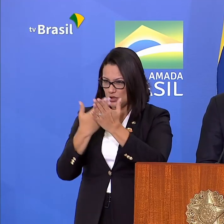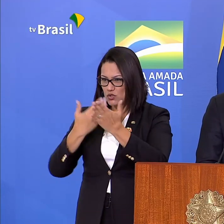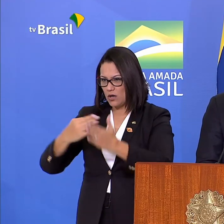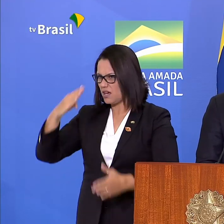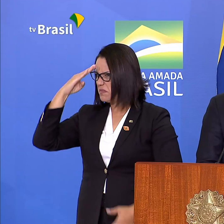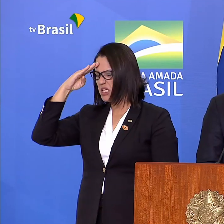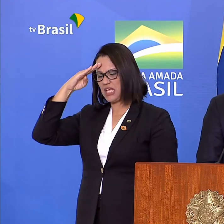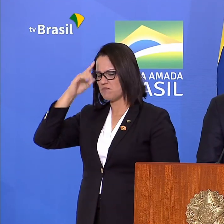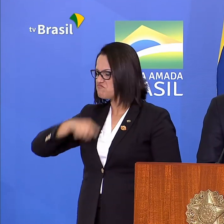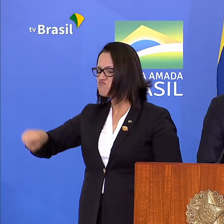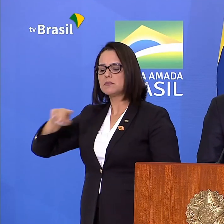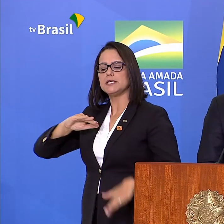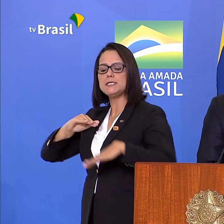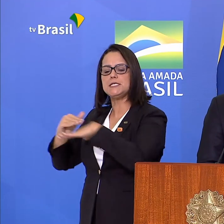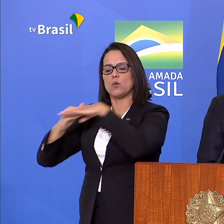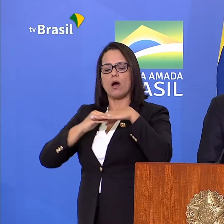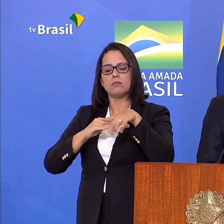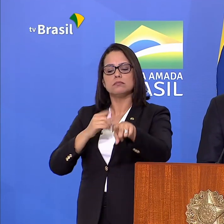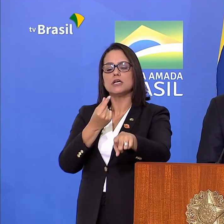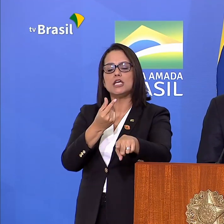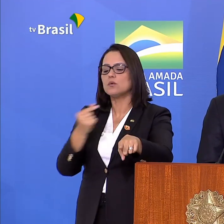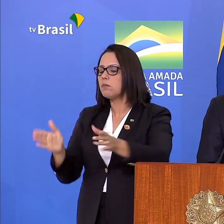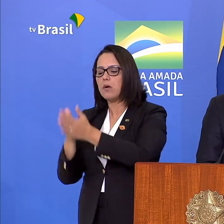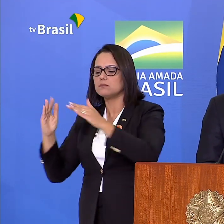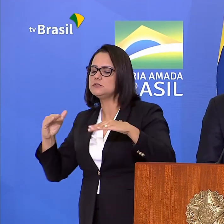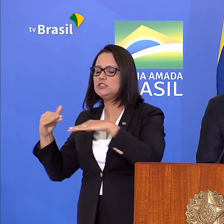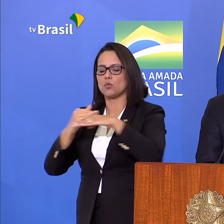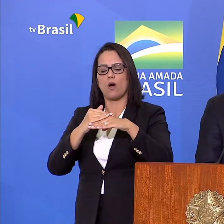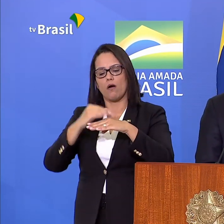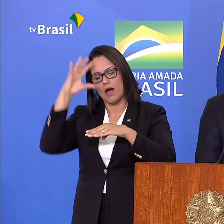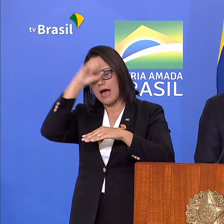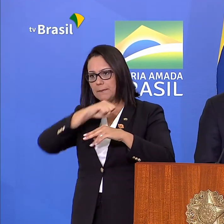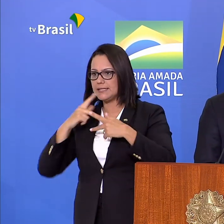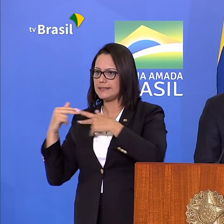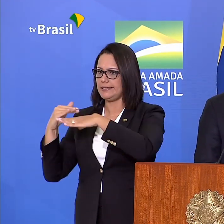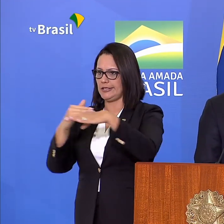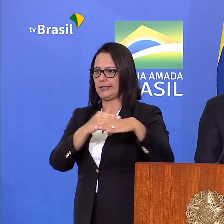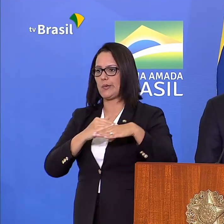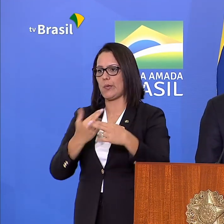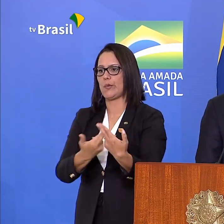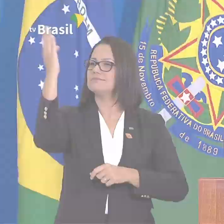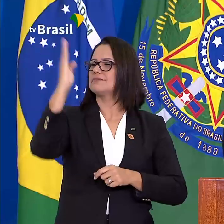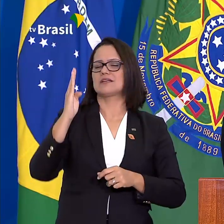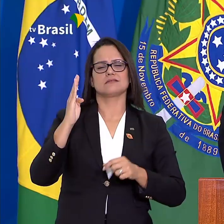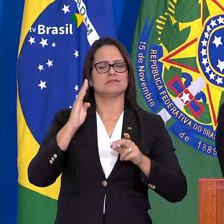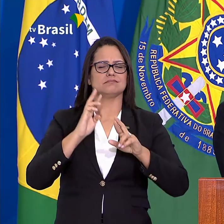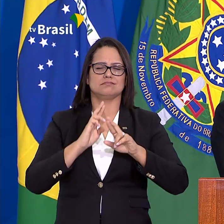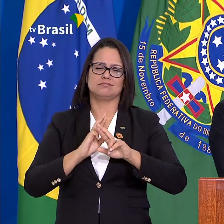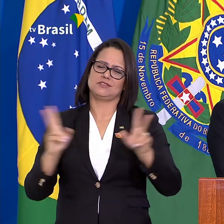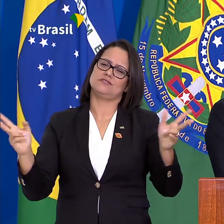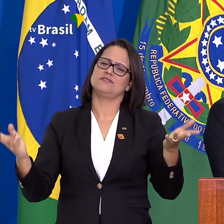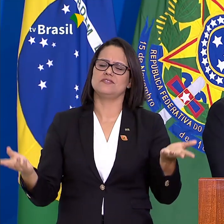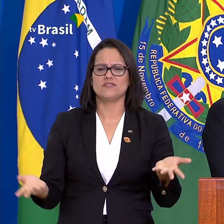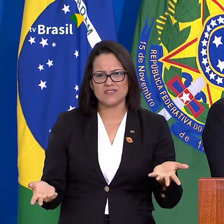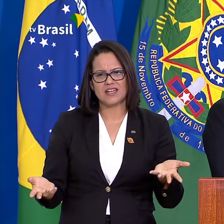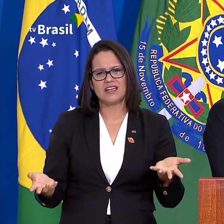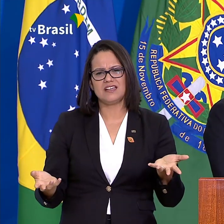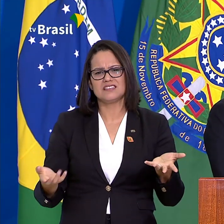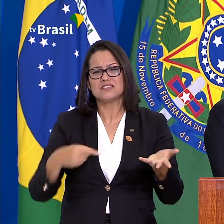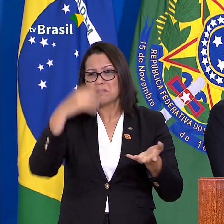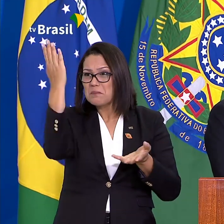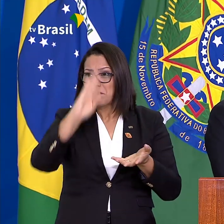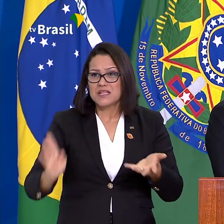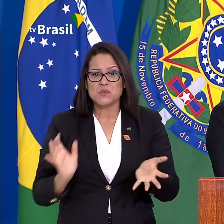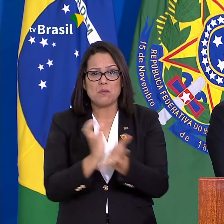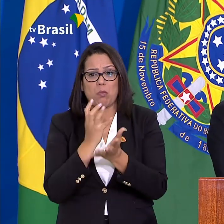todos são iguais, todos têm que aprender, todos têm responsabilidade. O que nos tira da miséria